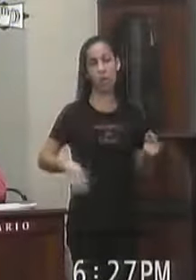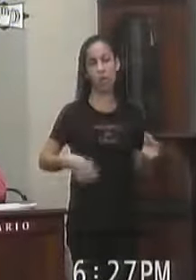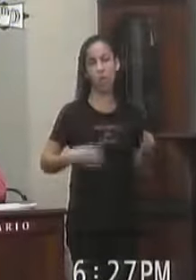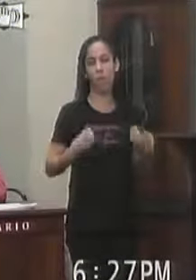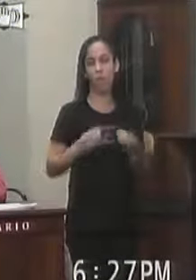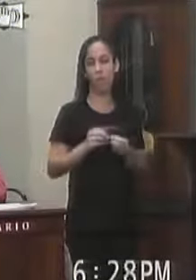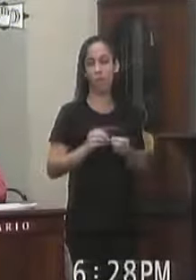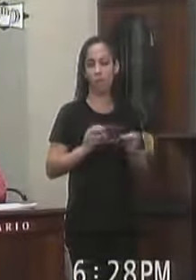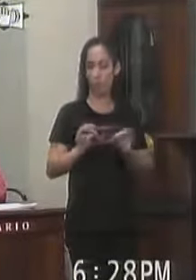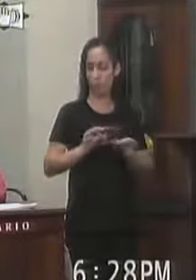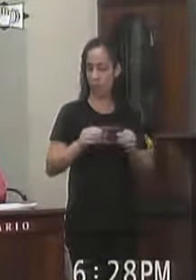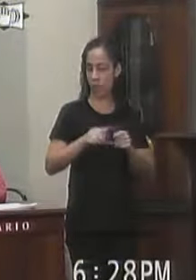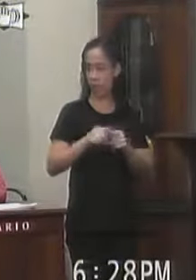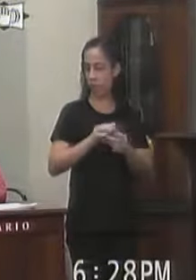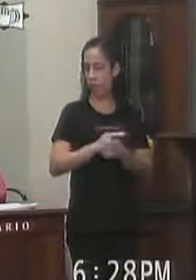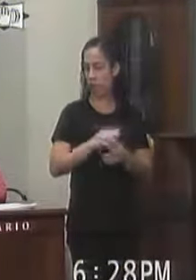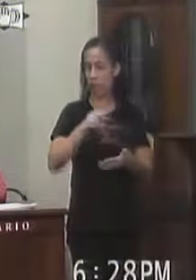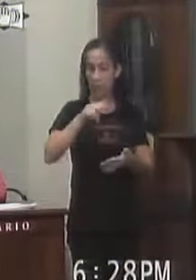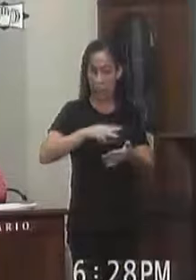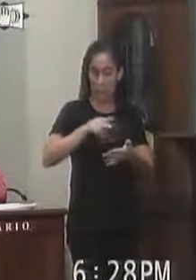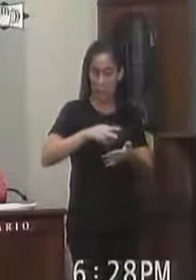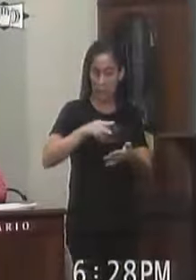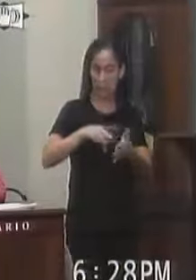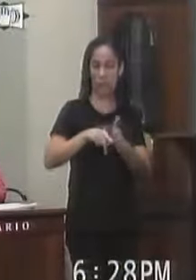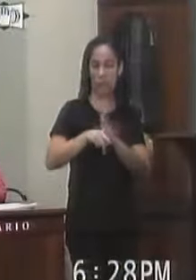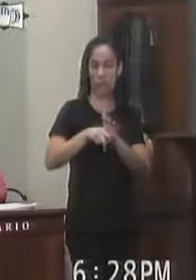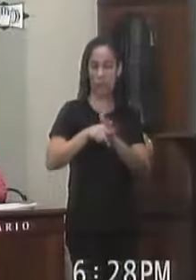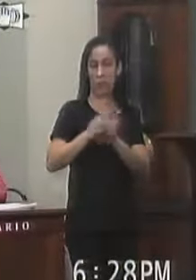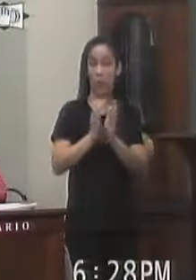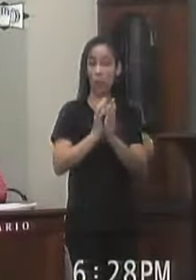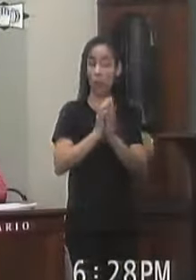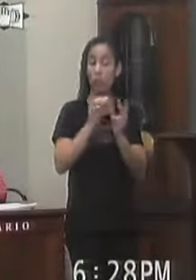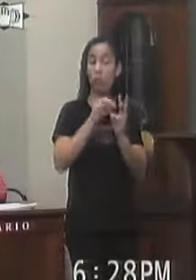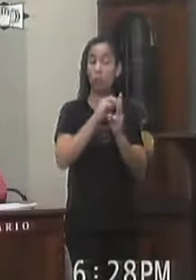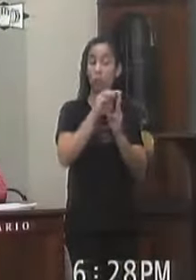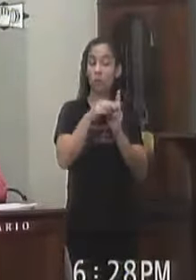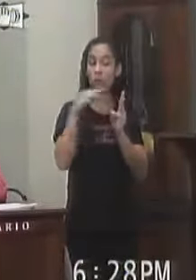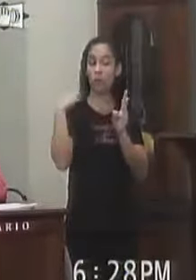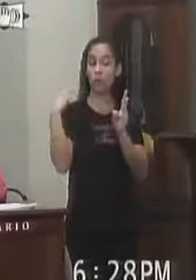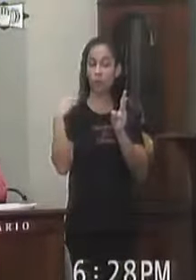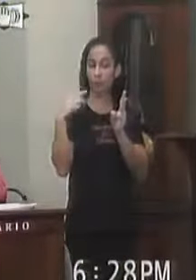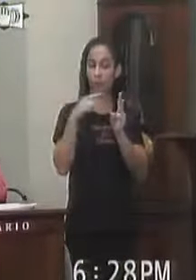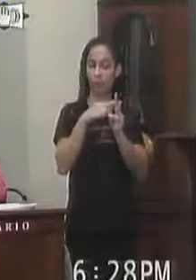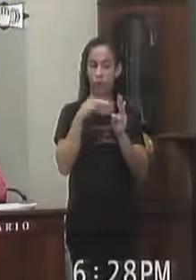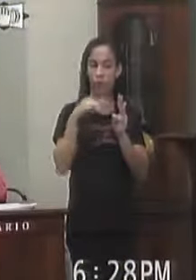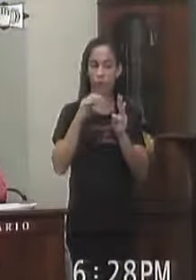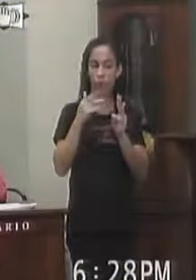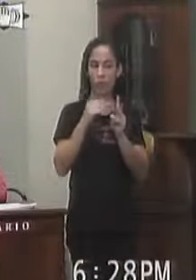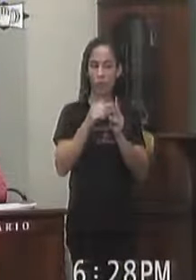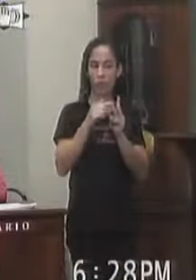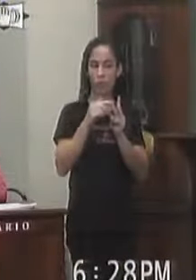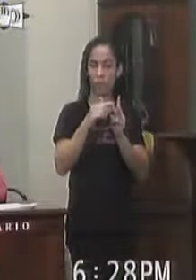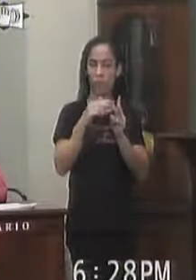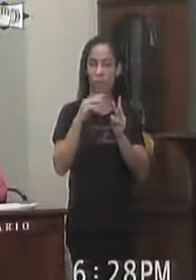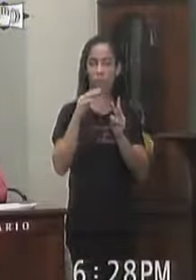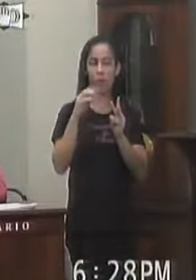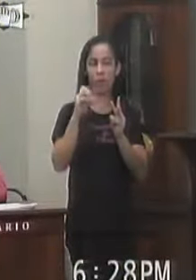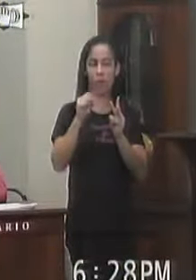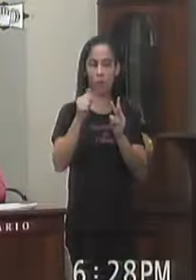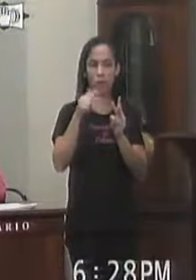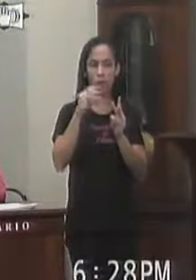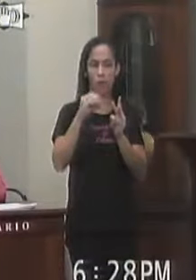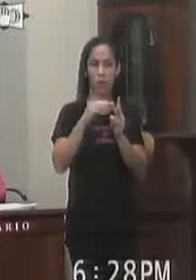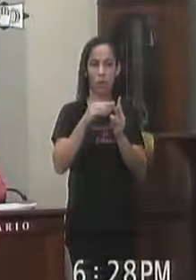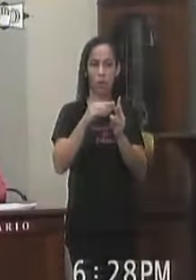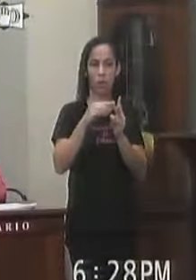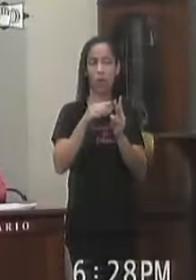Projeto Resolução Recebeu A devida Apreciação Desta comissão Quanto Seu aspecto Constitucional Legal e Jurídico Nos termos Exposto Artigo 60 Parágrafo Primeiro